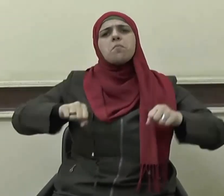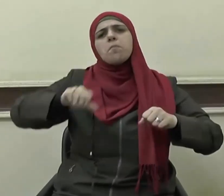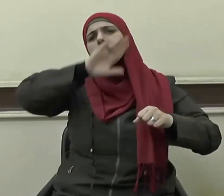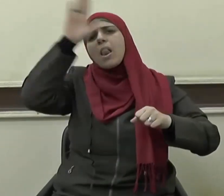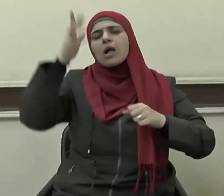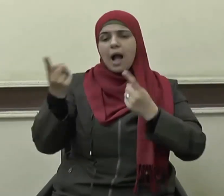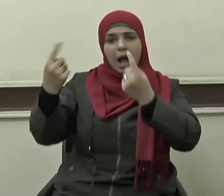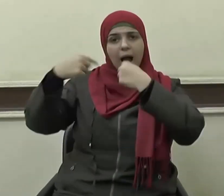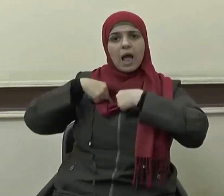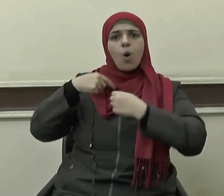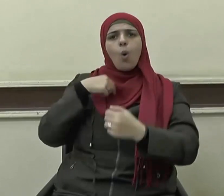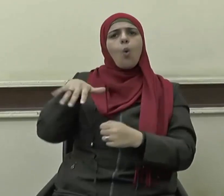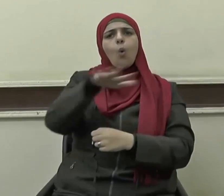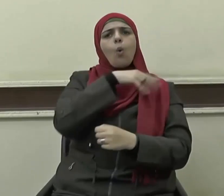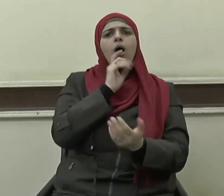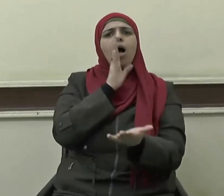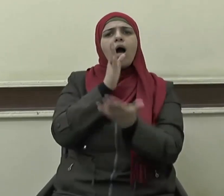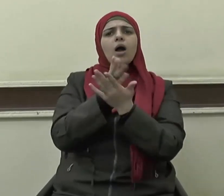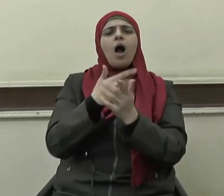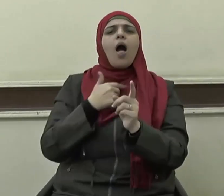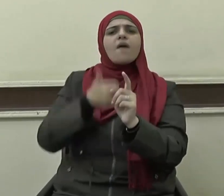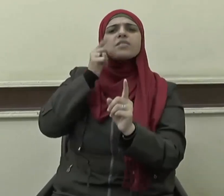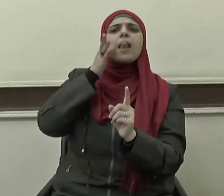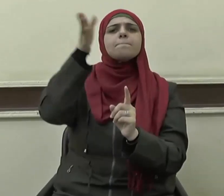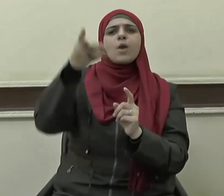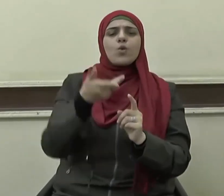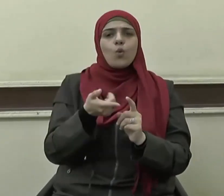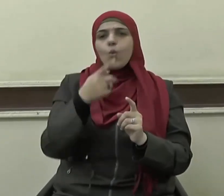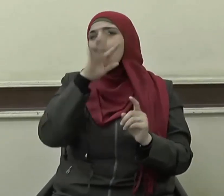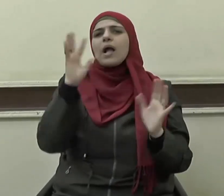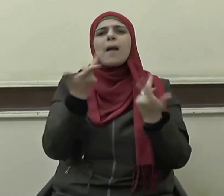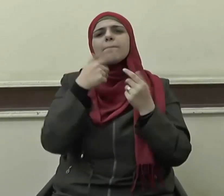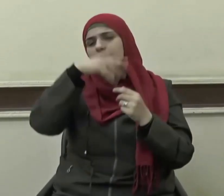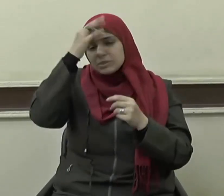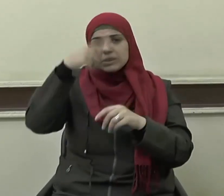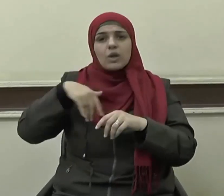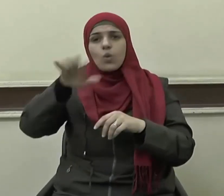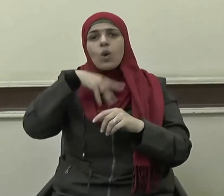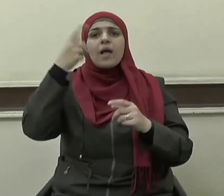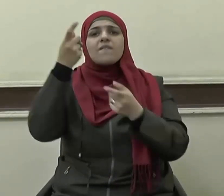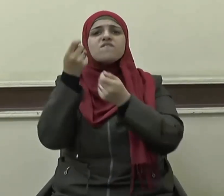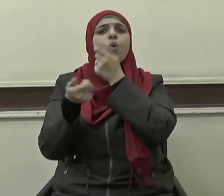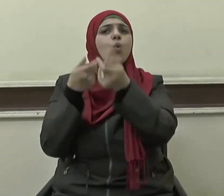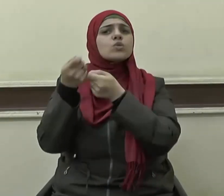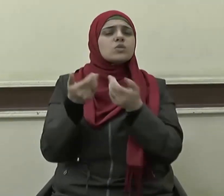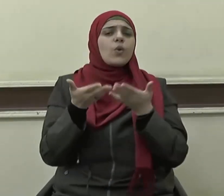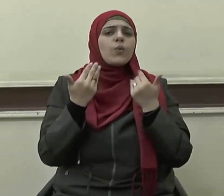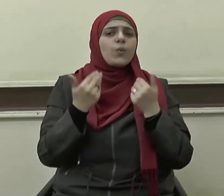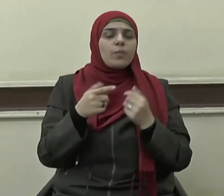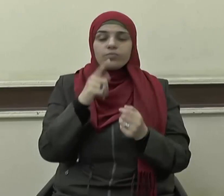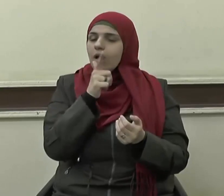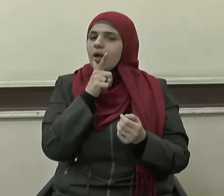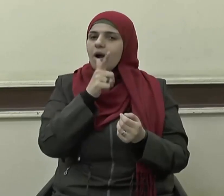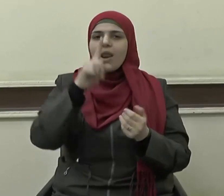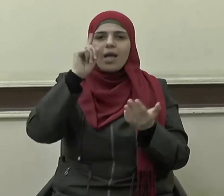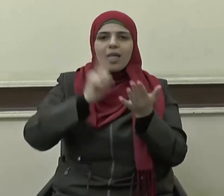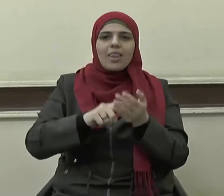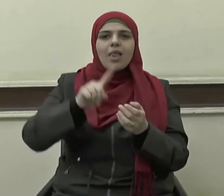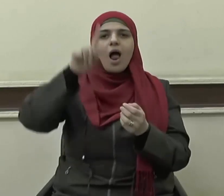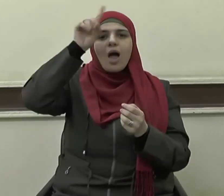ونحن أحق بالملك منه ولم يؤت سعة من المال قال إن الله اصطفاه